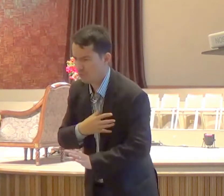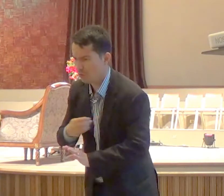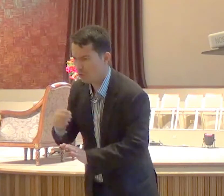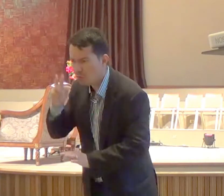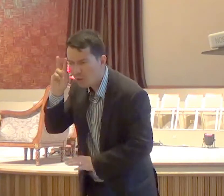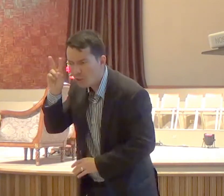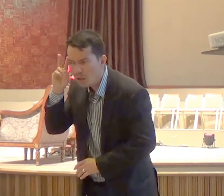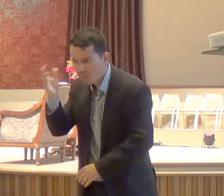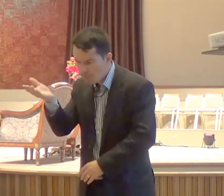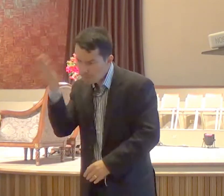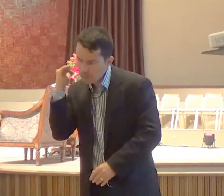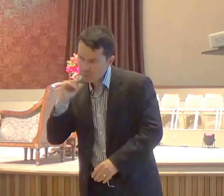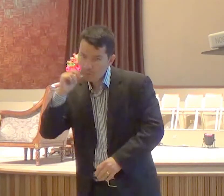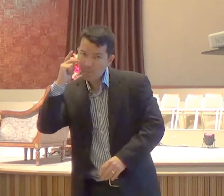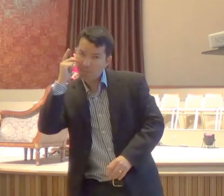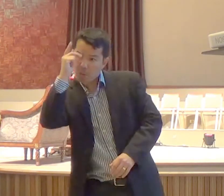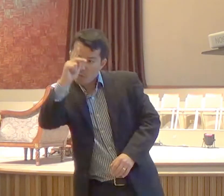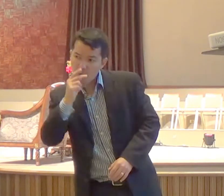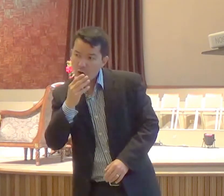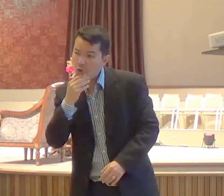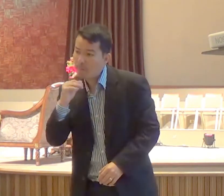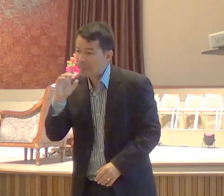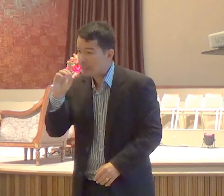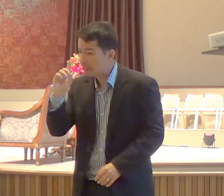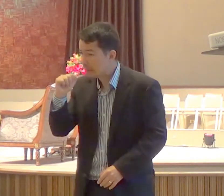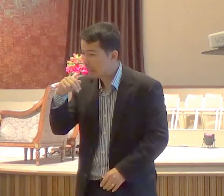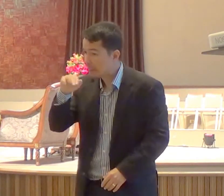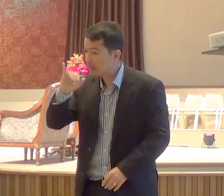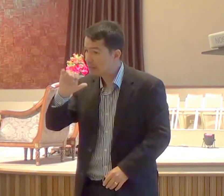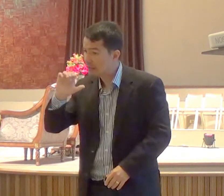e então Daniel, diz o seguinte, preste atenção,